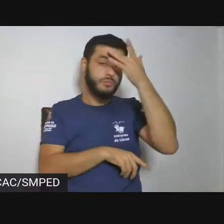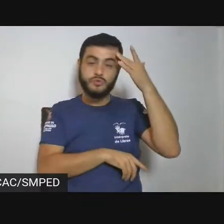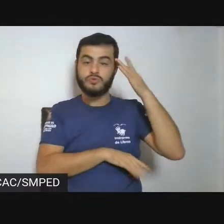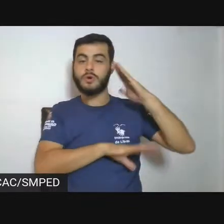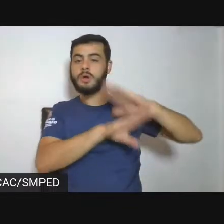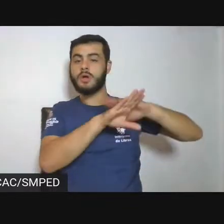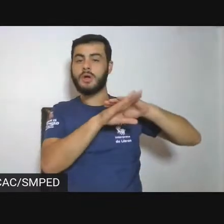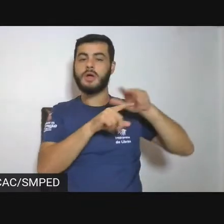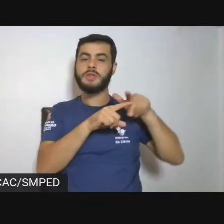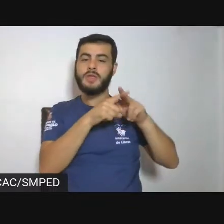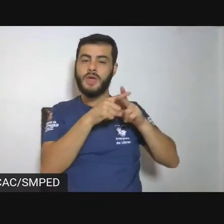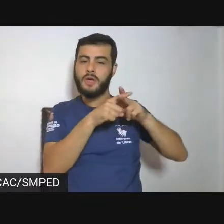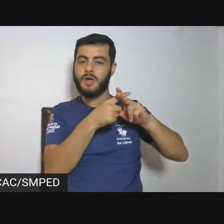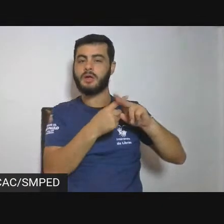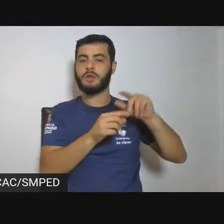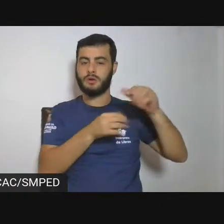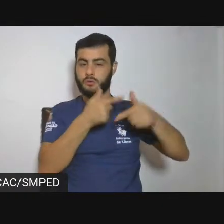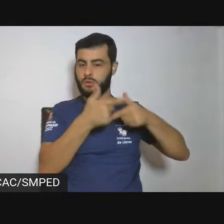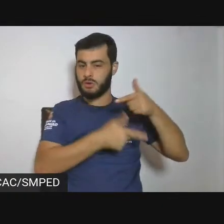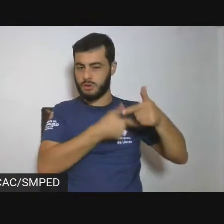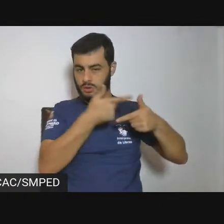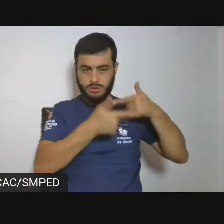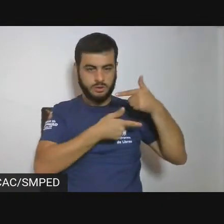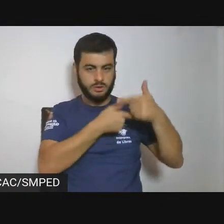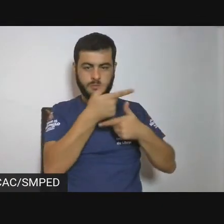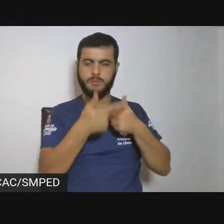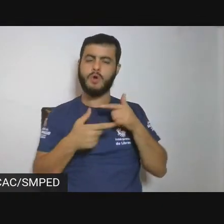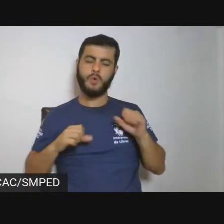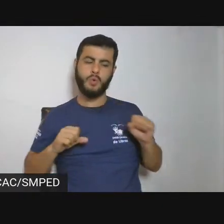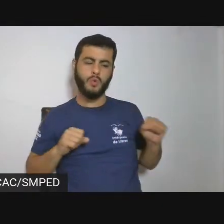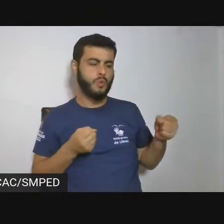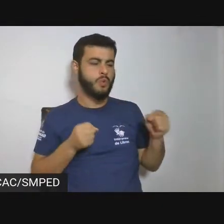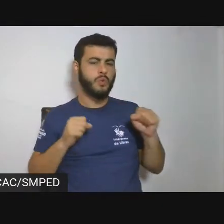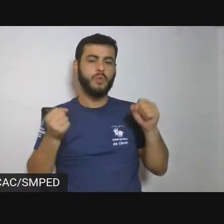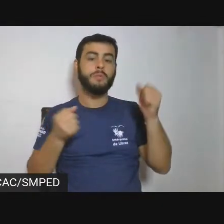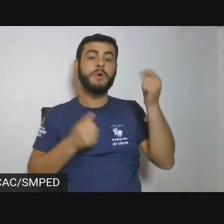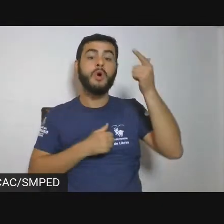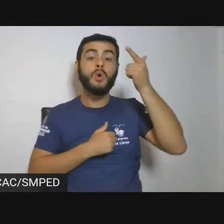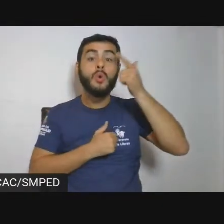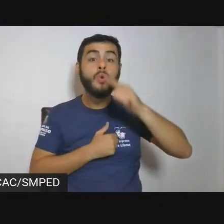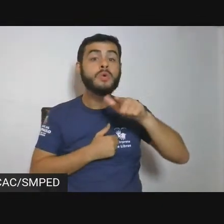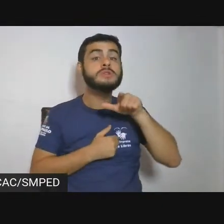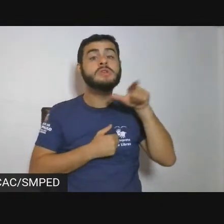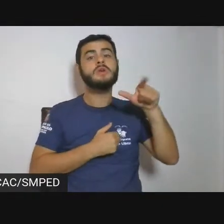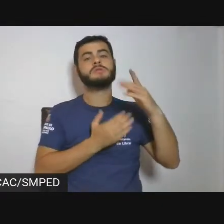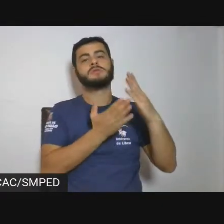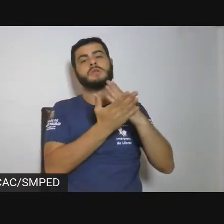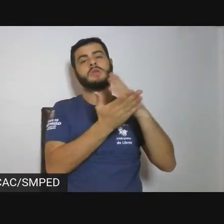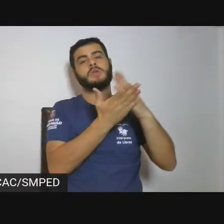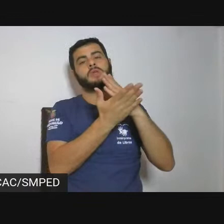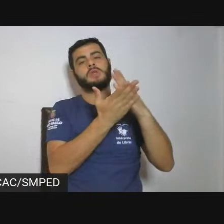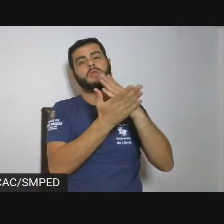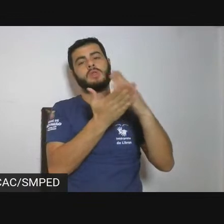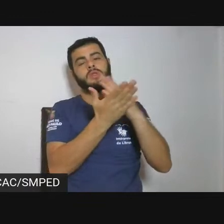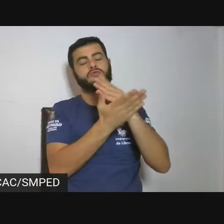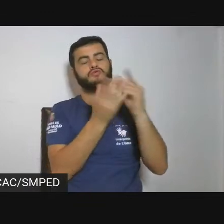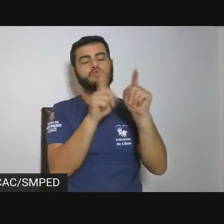mediram esforços para que o livro obtivesse uma excelência de qualidade.